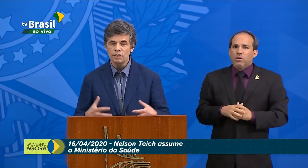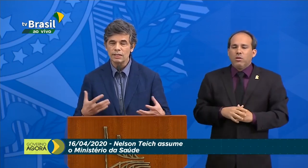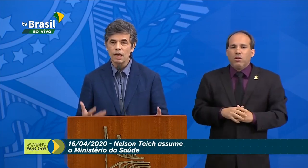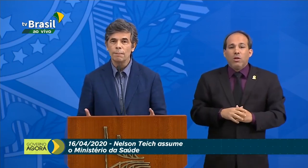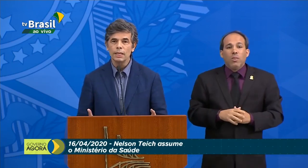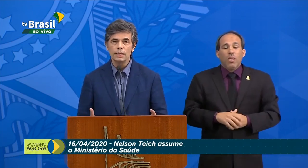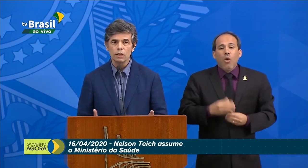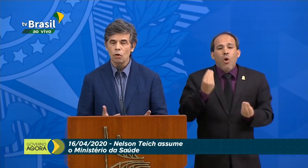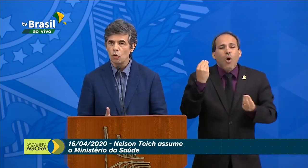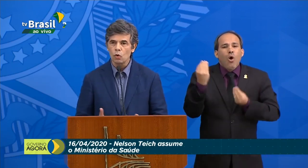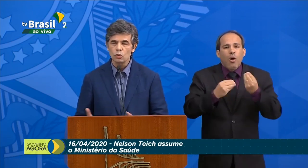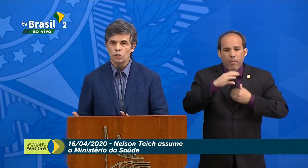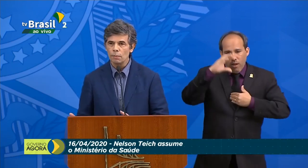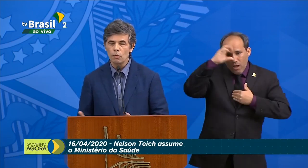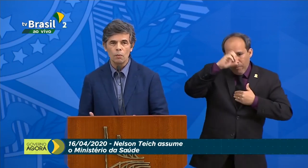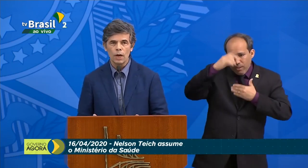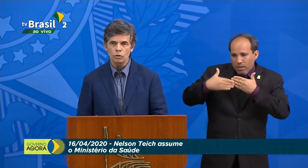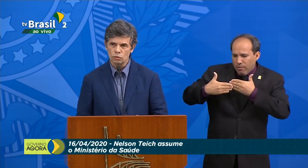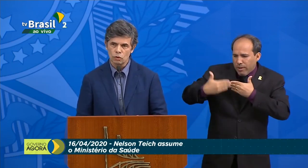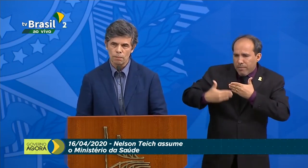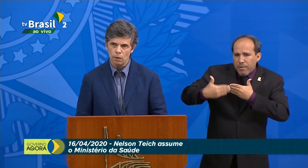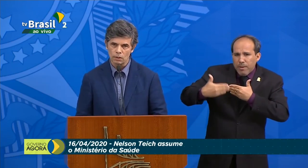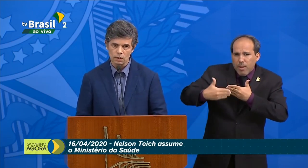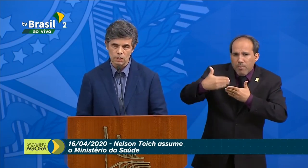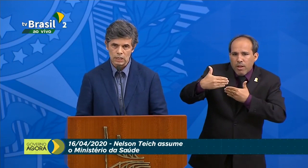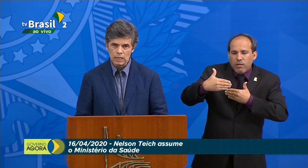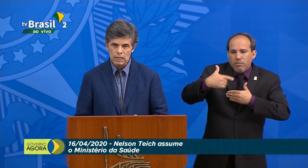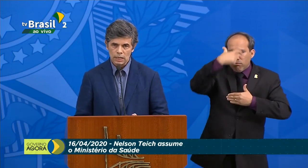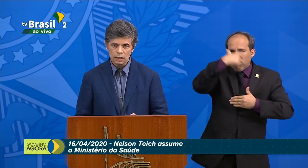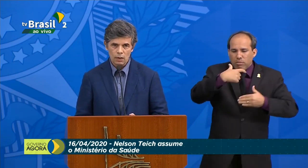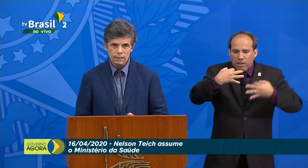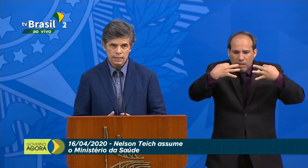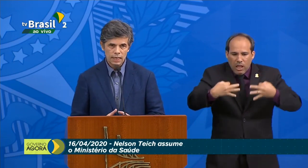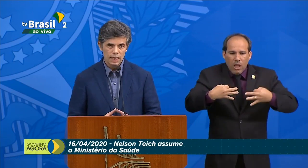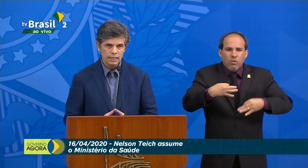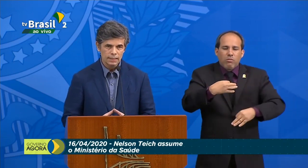E a gente vai estar aprendendo, ao longo do tempo, como é que isso se comporta.